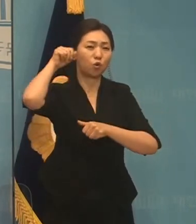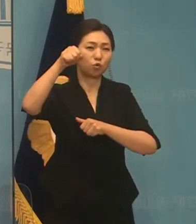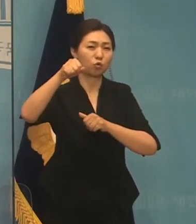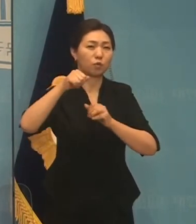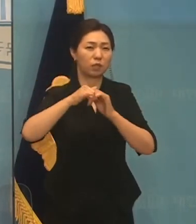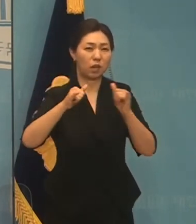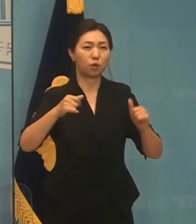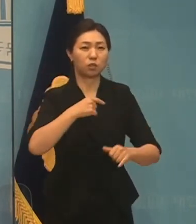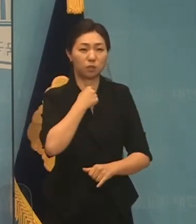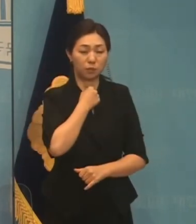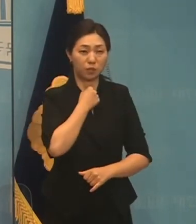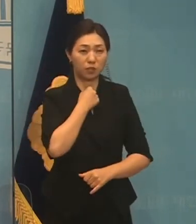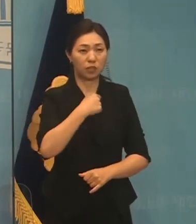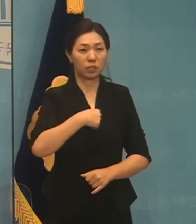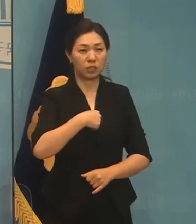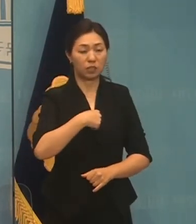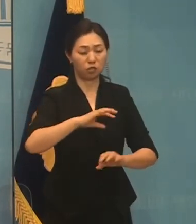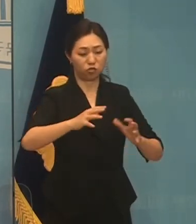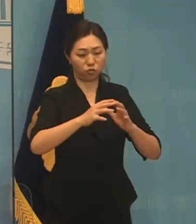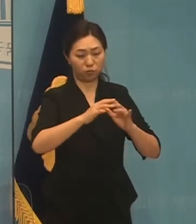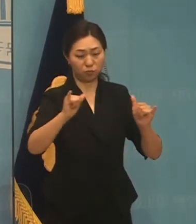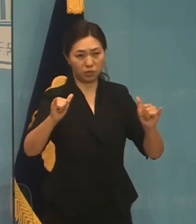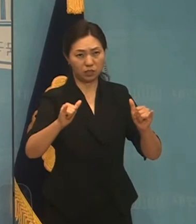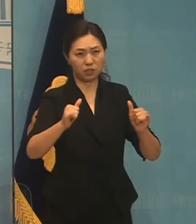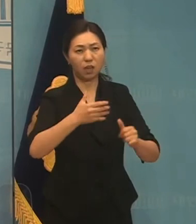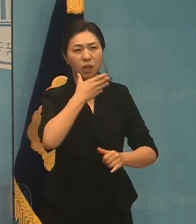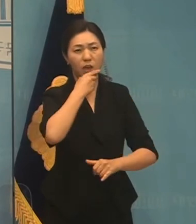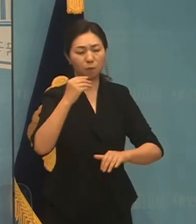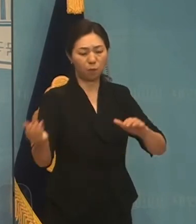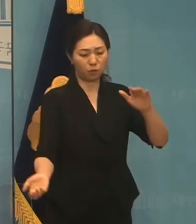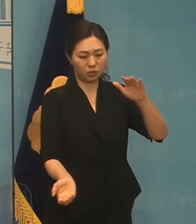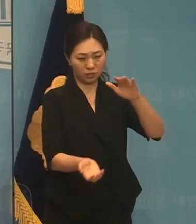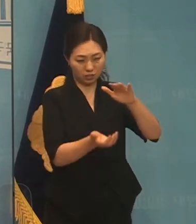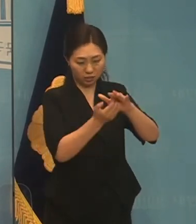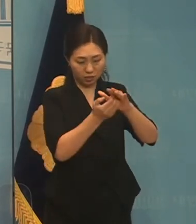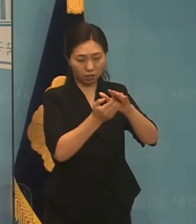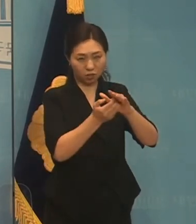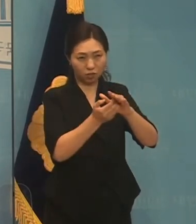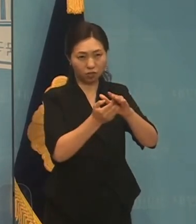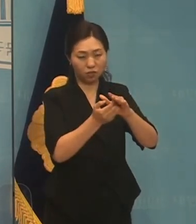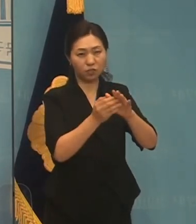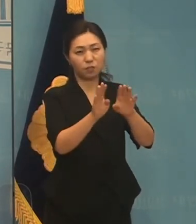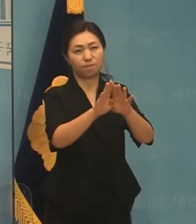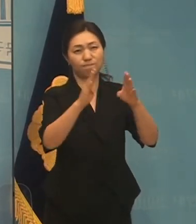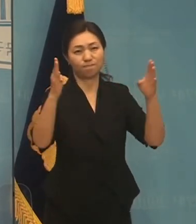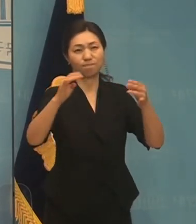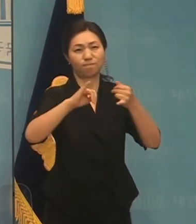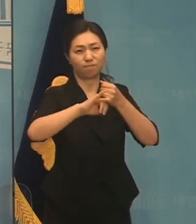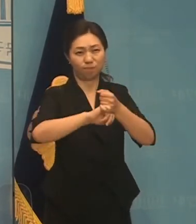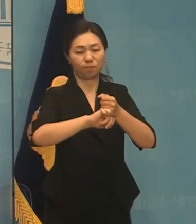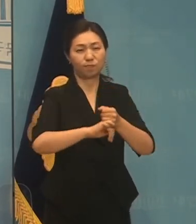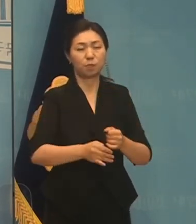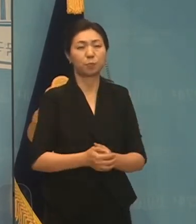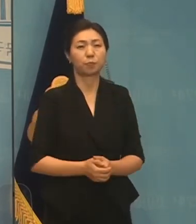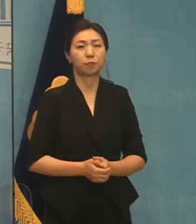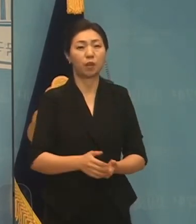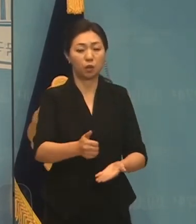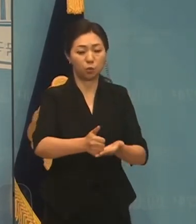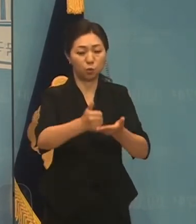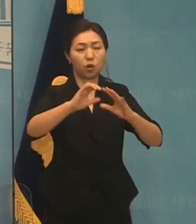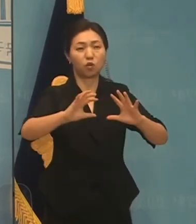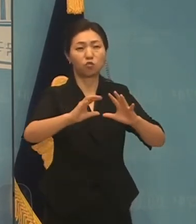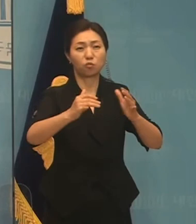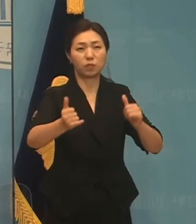국민행복시대를 펼쳤습니다. 존경하는 국민 여러분 저는 오늘